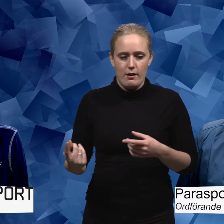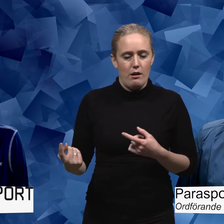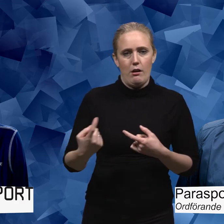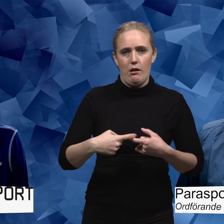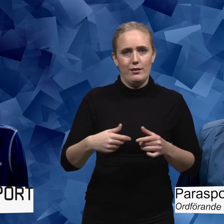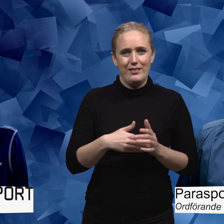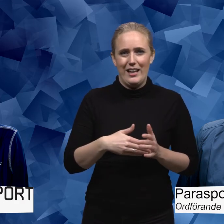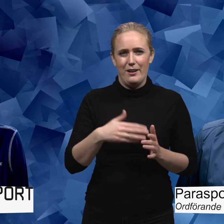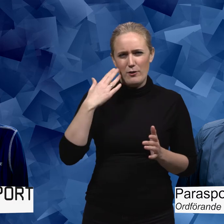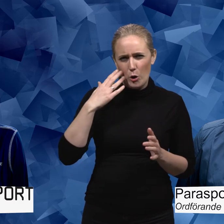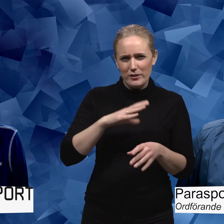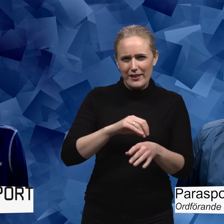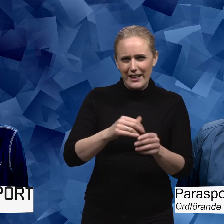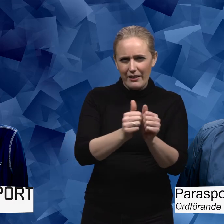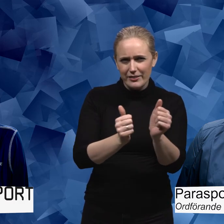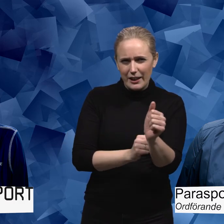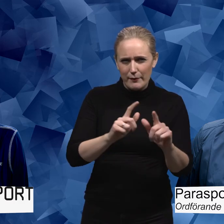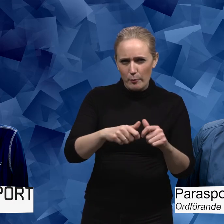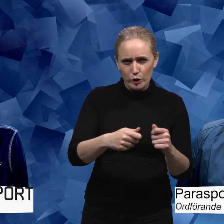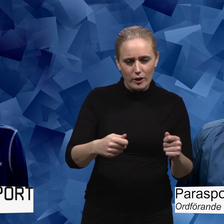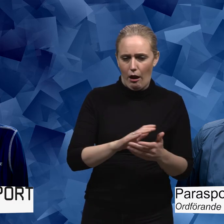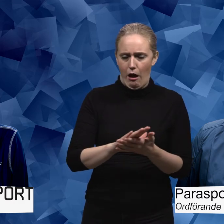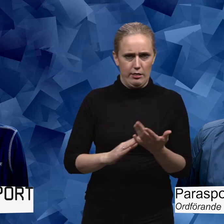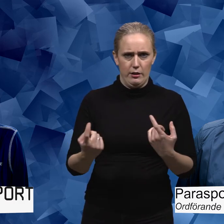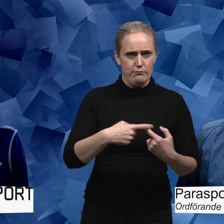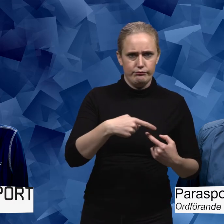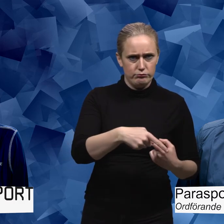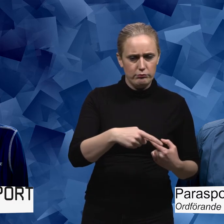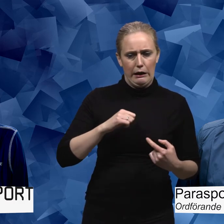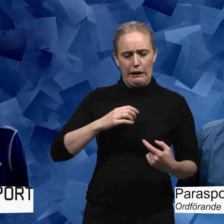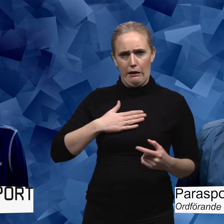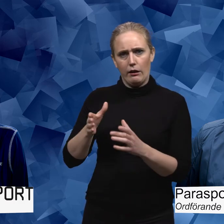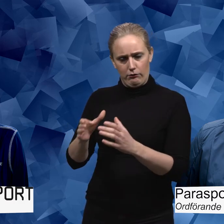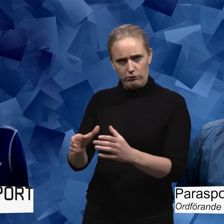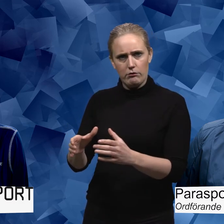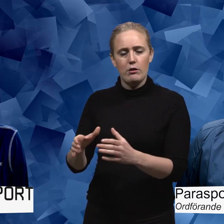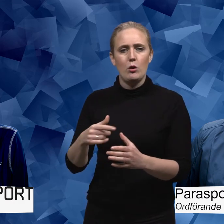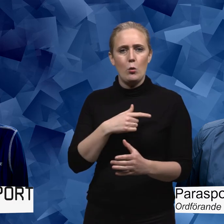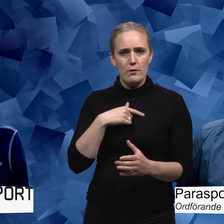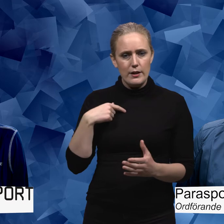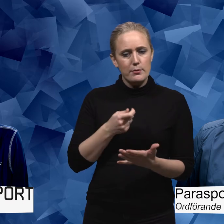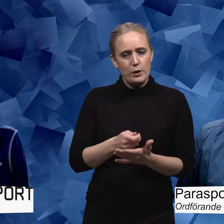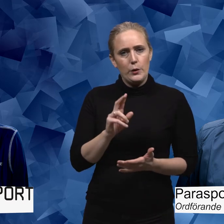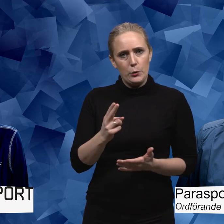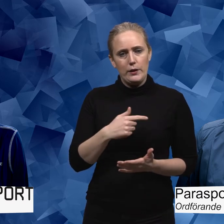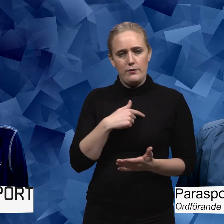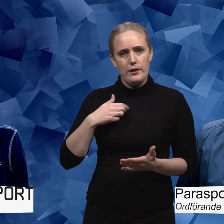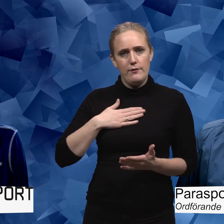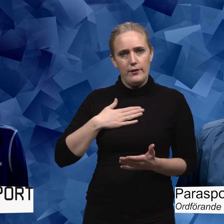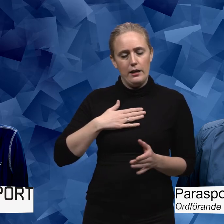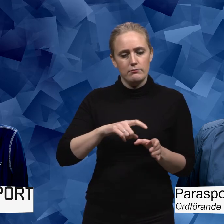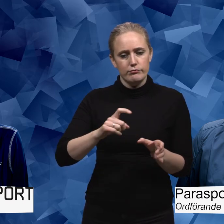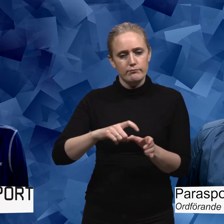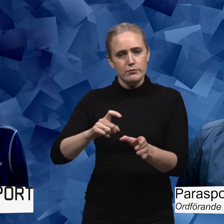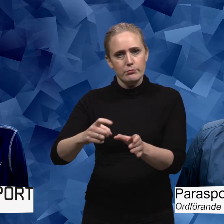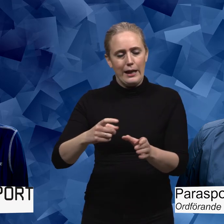hemvis inom som det då hette Svenska Handikappidrottsförbundet. Och genom att ta det här beslutet så jobbar vi aktivt med